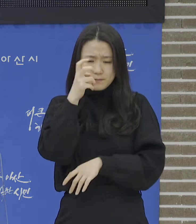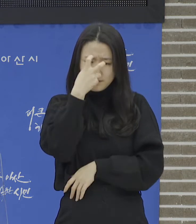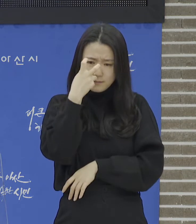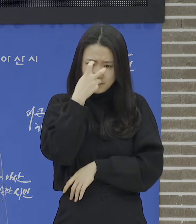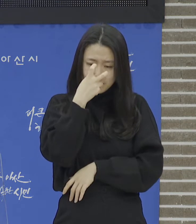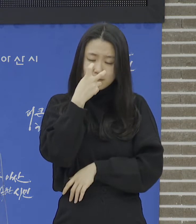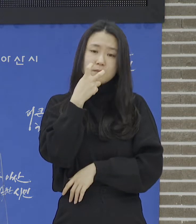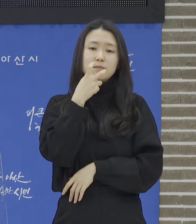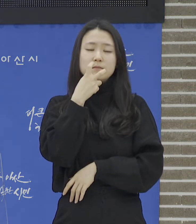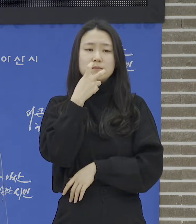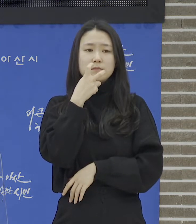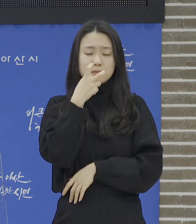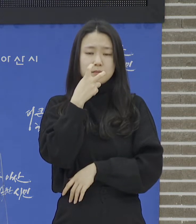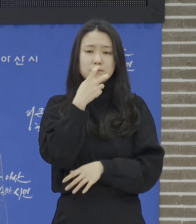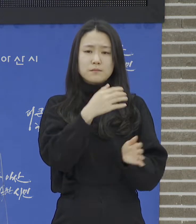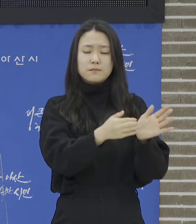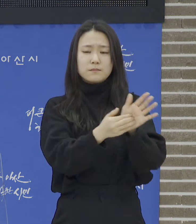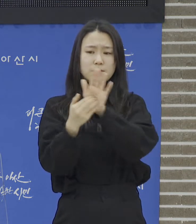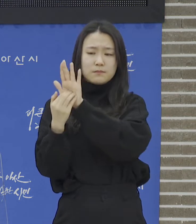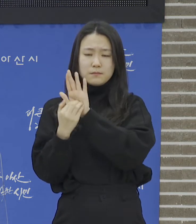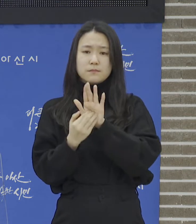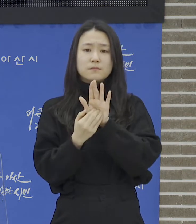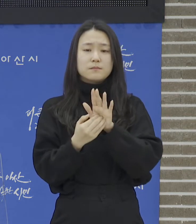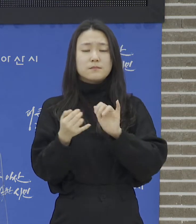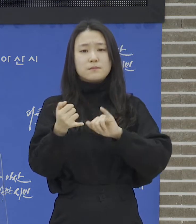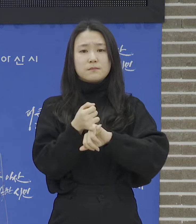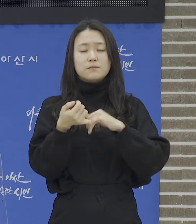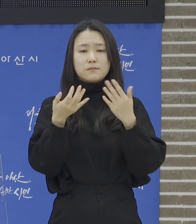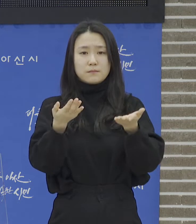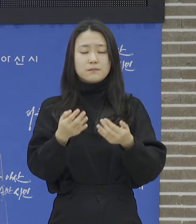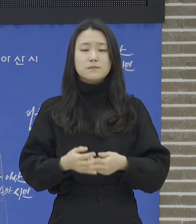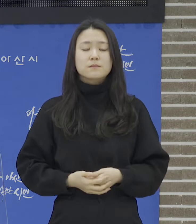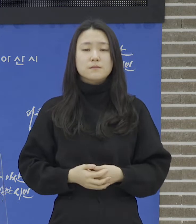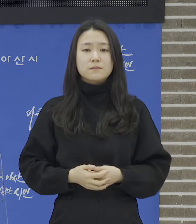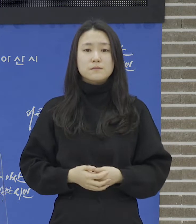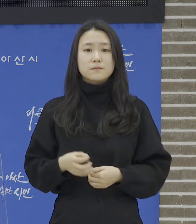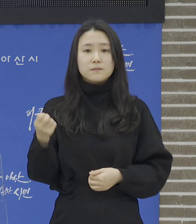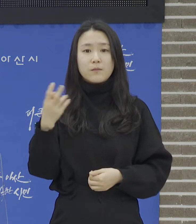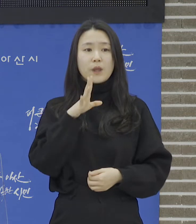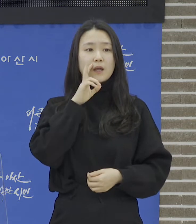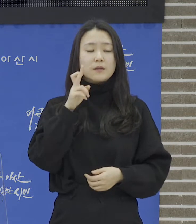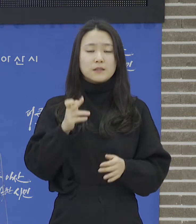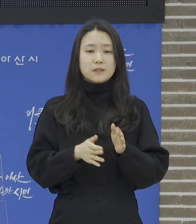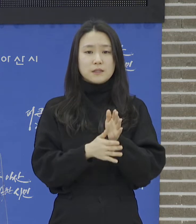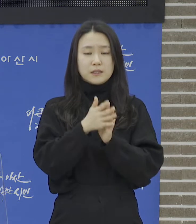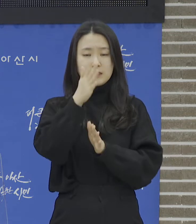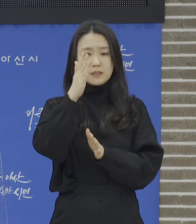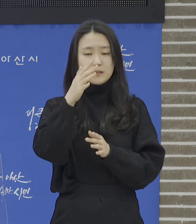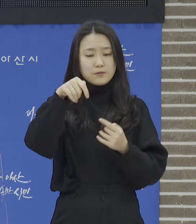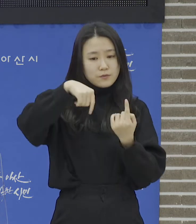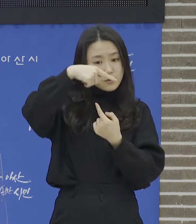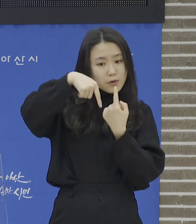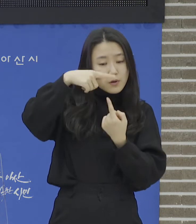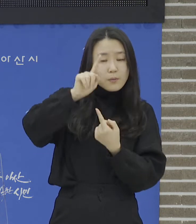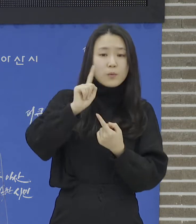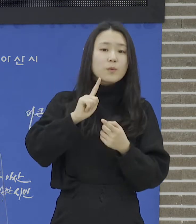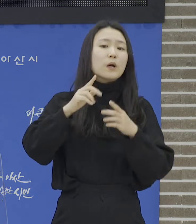지속적으로 대응해 나가겠습니다. 세 번째, 우리시에서 운영하고 있는 이순신